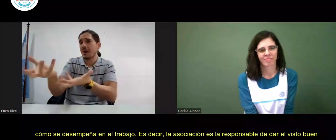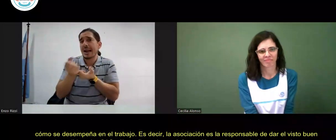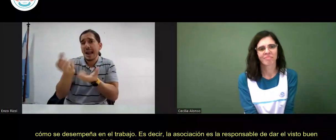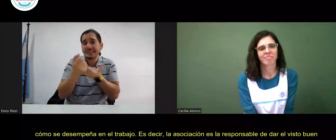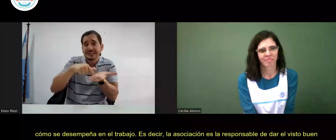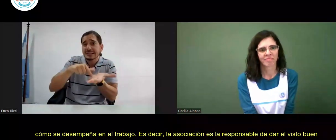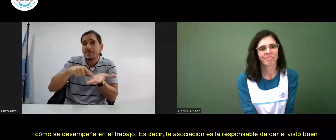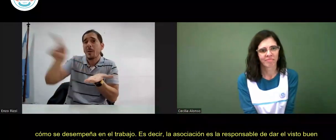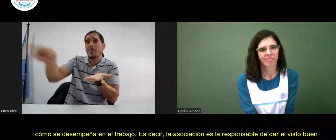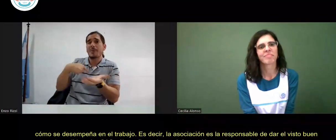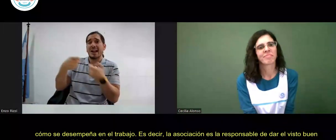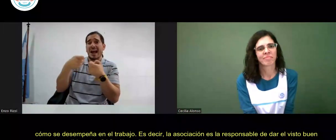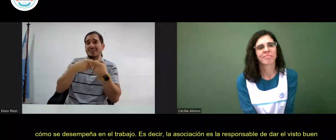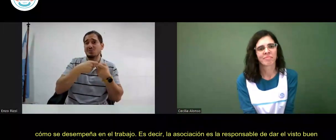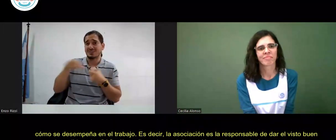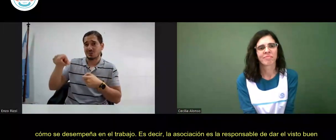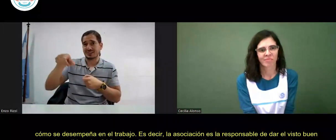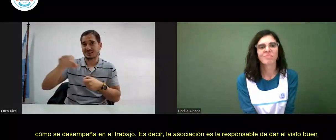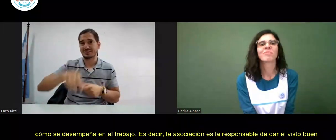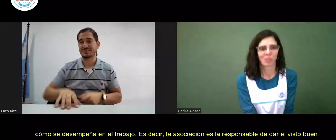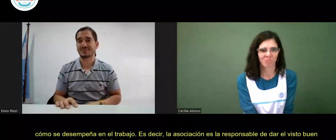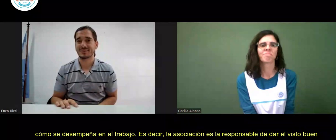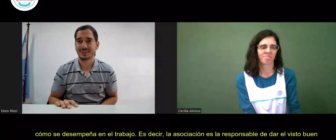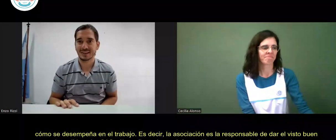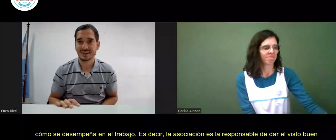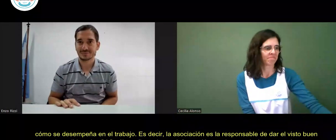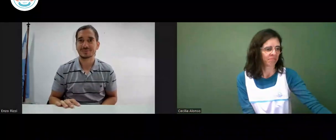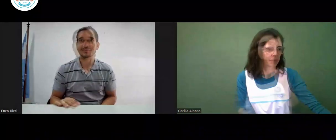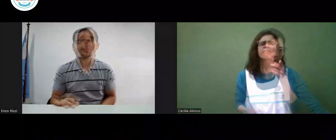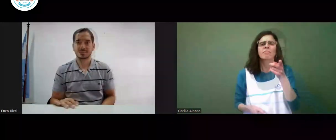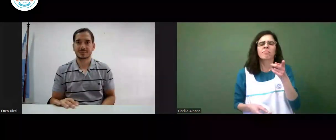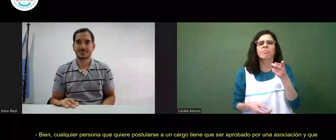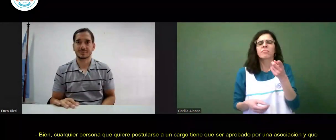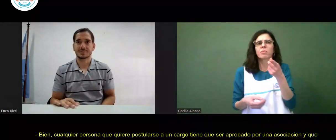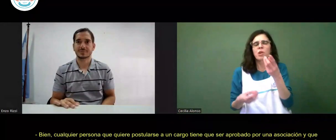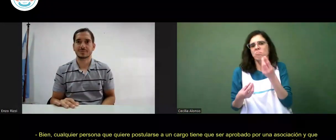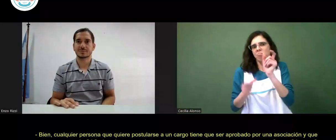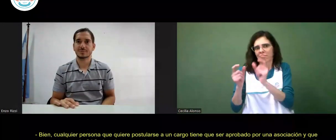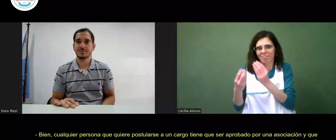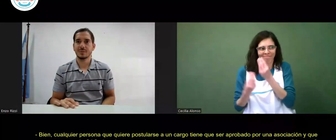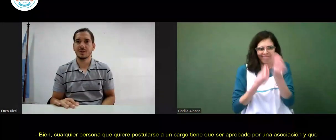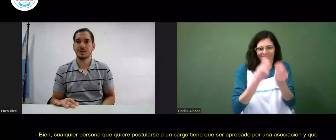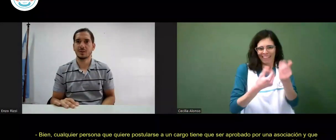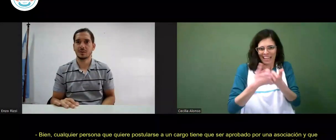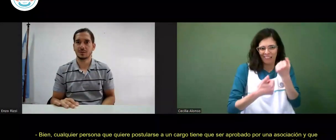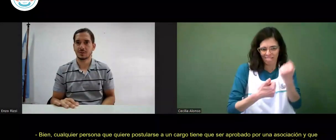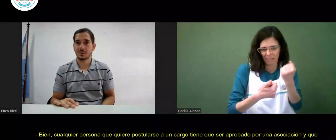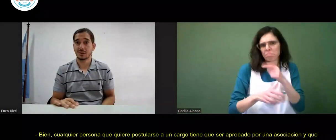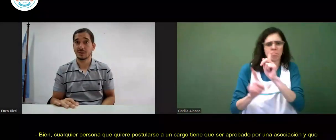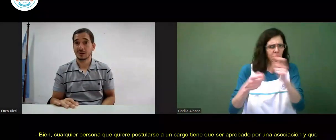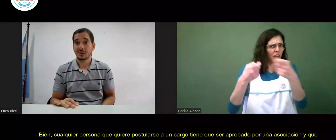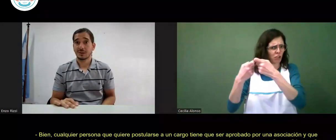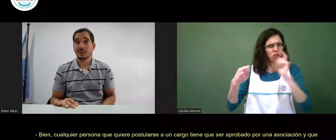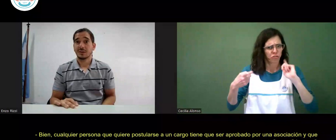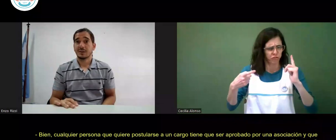La CAS solo recibe toda esa información que las asociaciones mandan. Bien. Cualquier